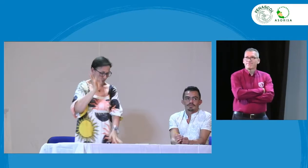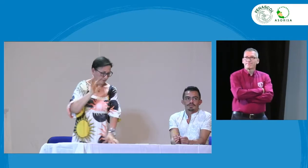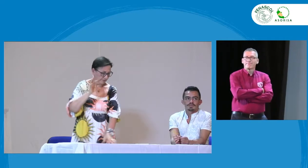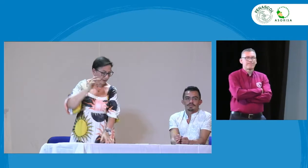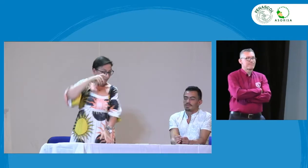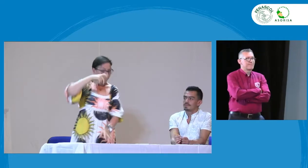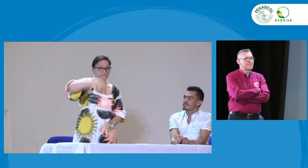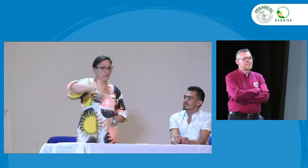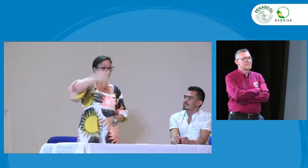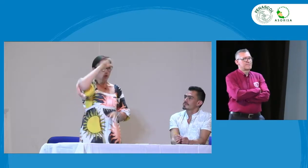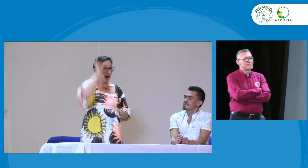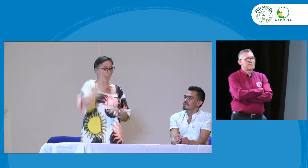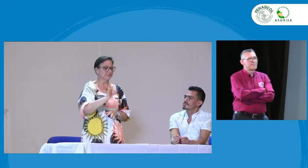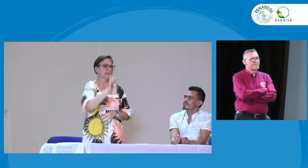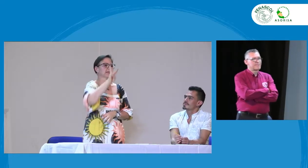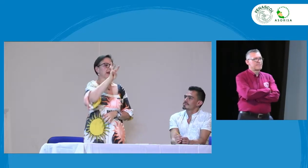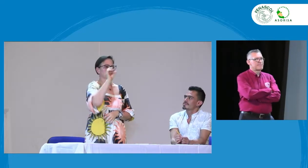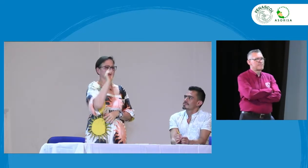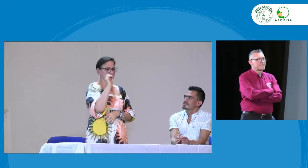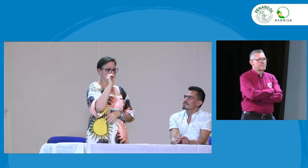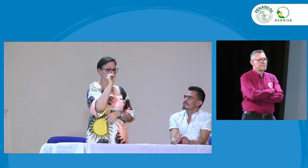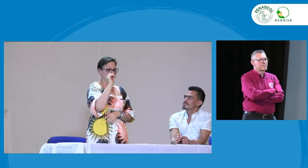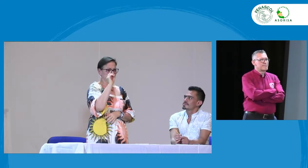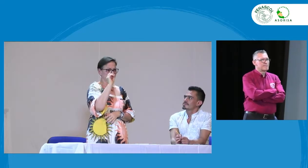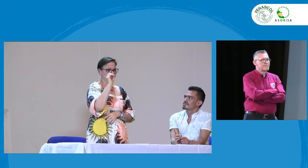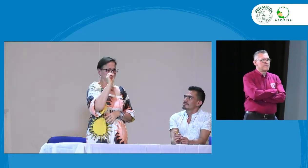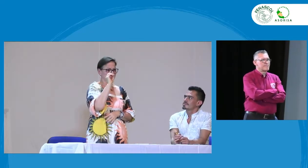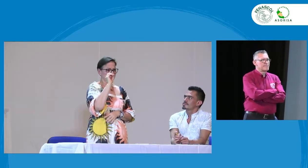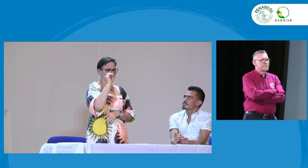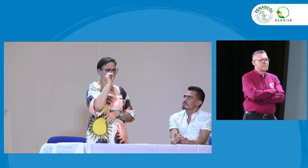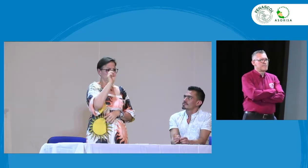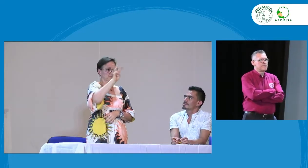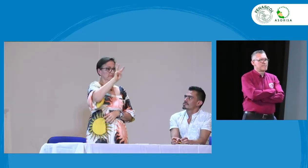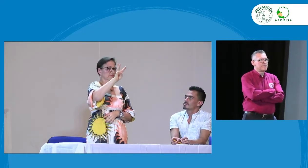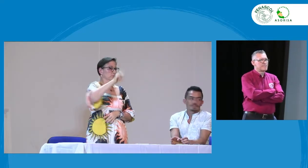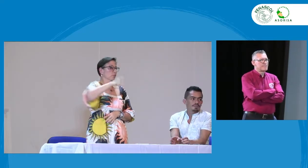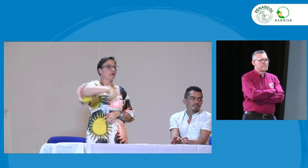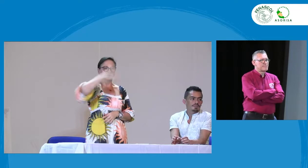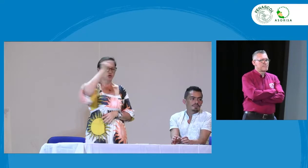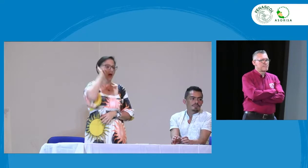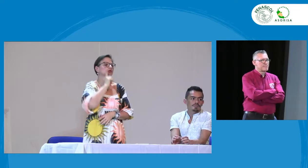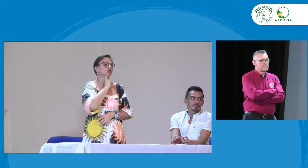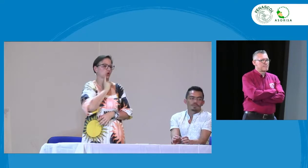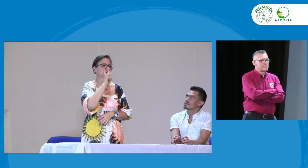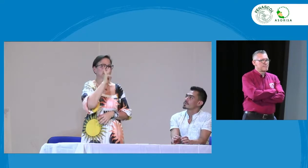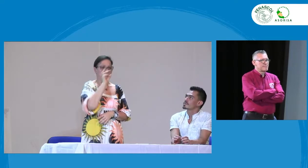pero profesionales profesionales sordos 30